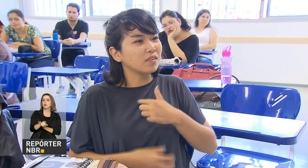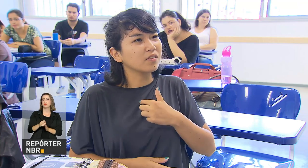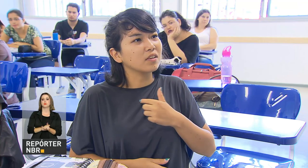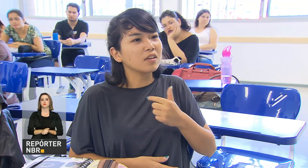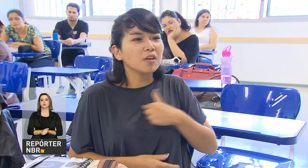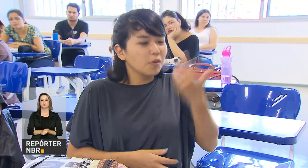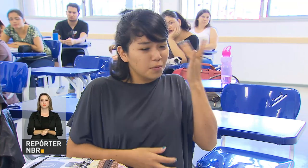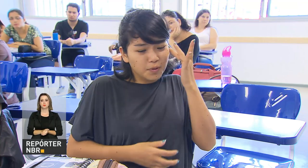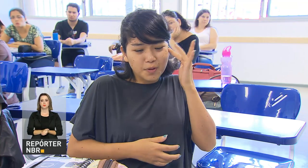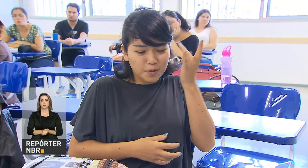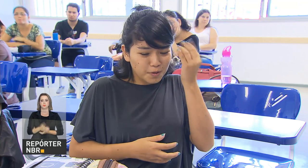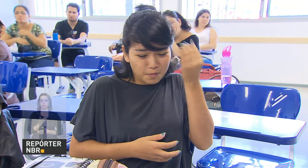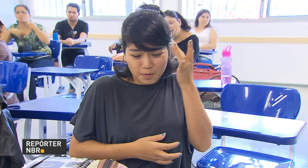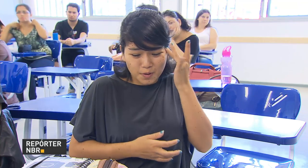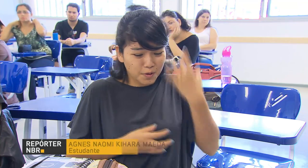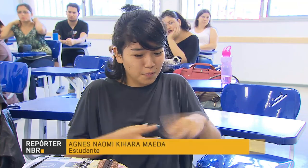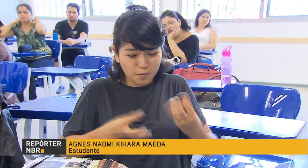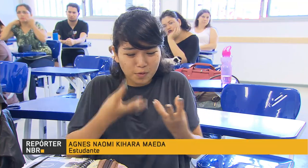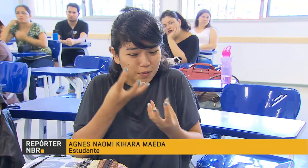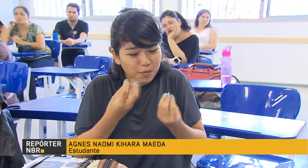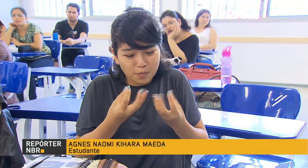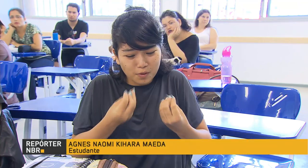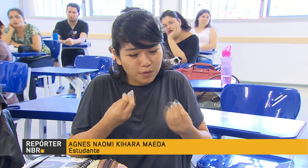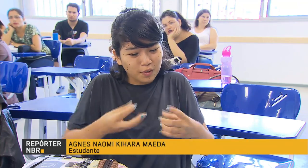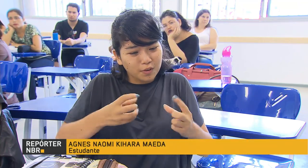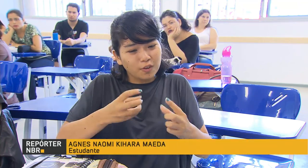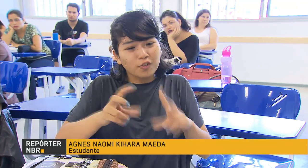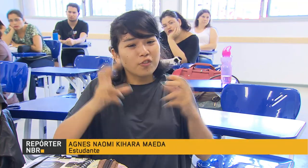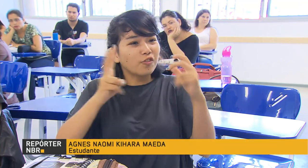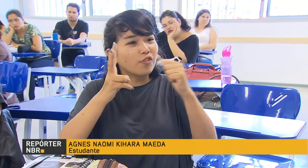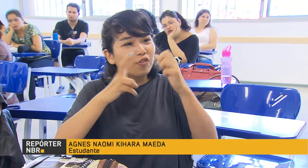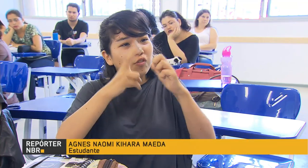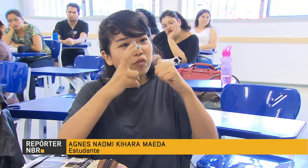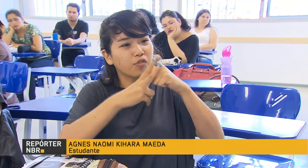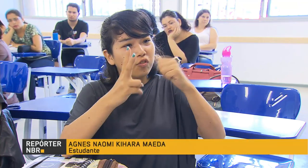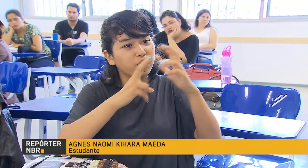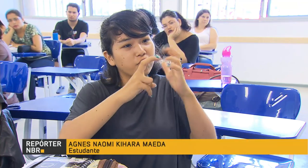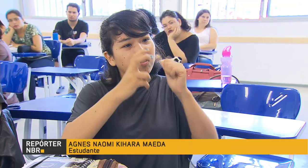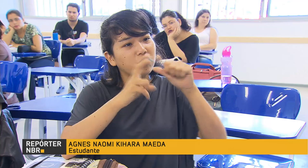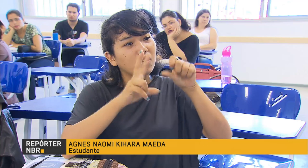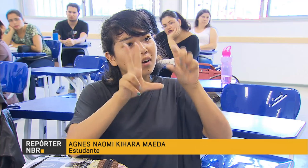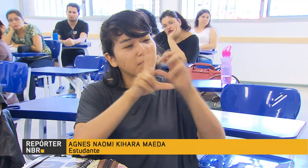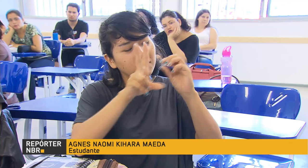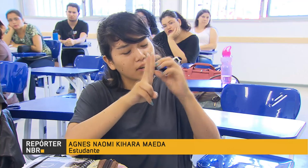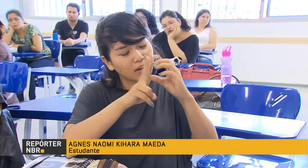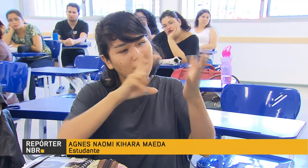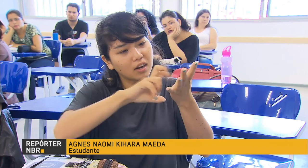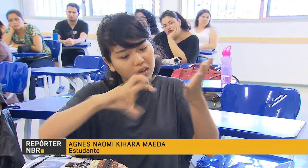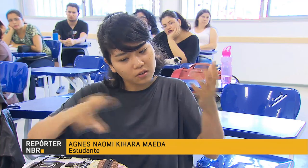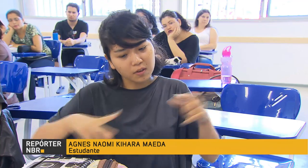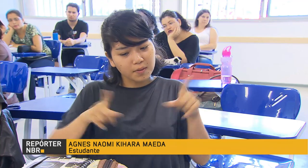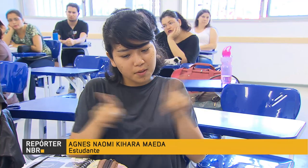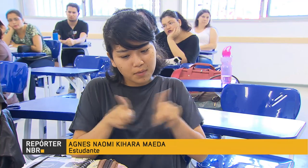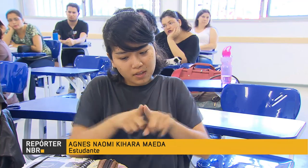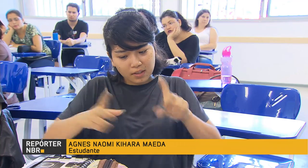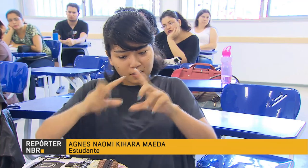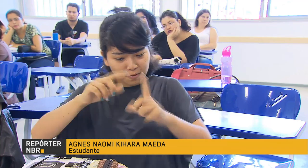difícil fazer a prova do Enem, porque eu não entendia muita coisa do que estava escrito lá. Vocabulários, algumas palavras